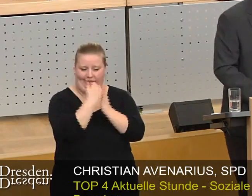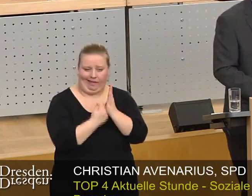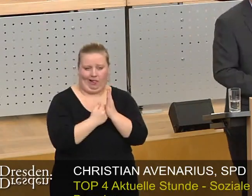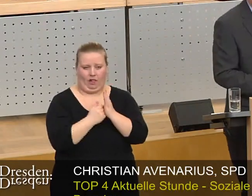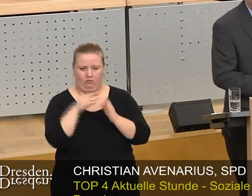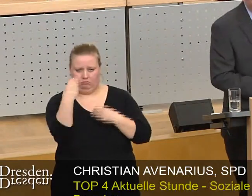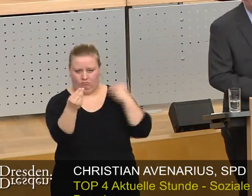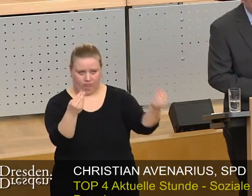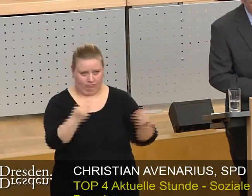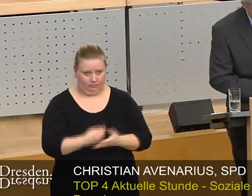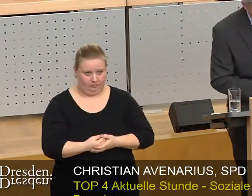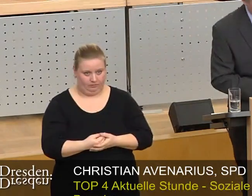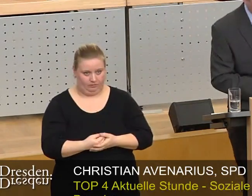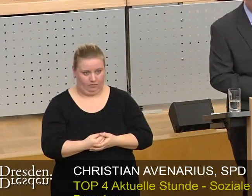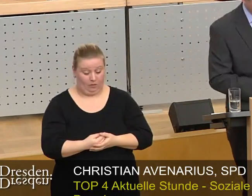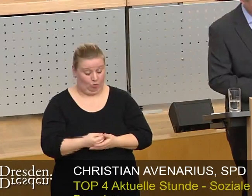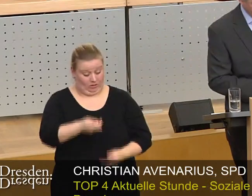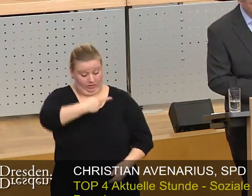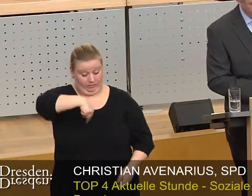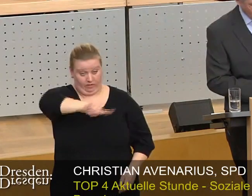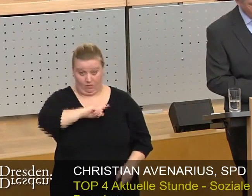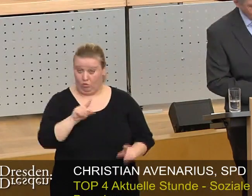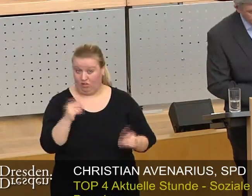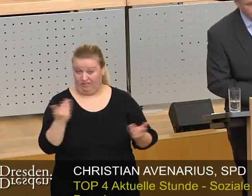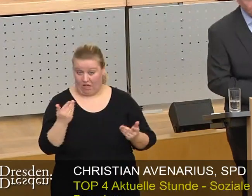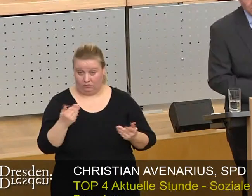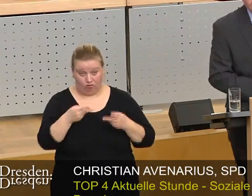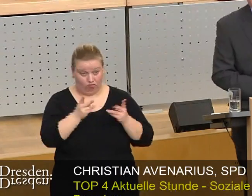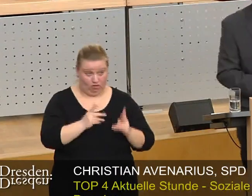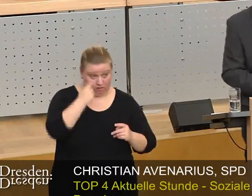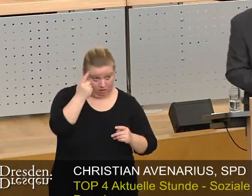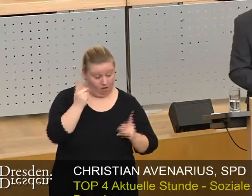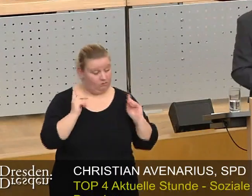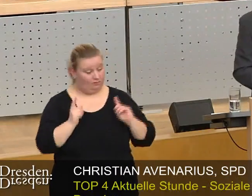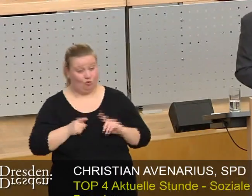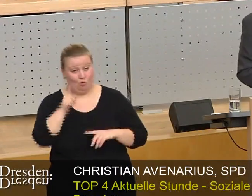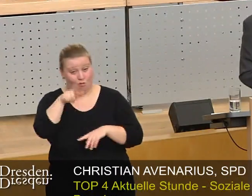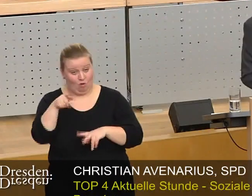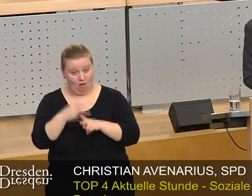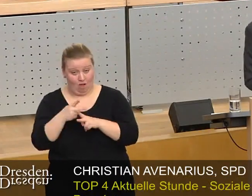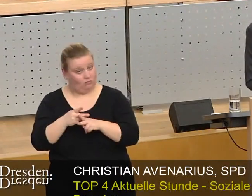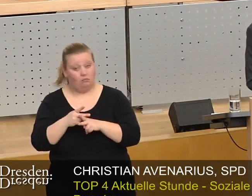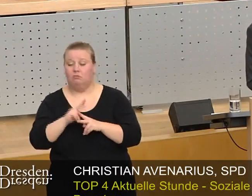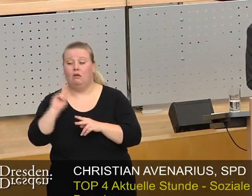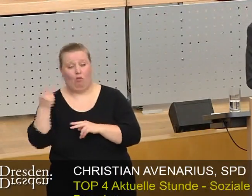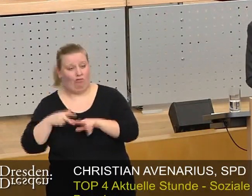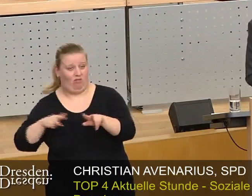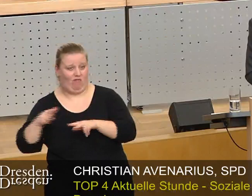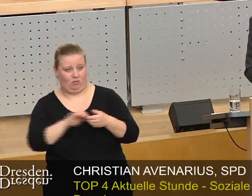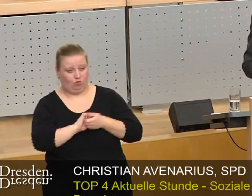Wir, das sind nicht nur der Stadtrat und nicht nur der Oberbürgermeister, sondern auch die Verwaltung.